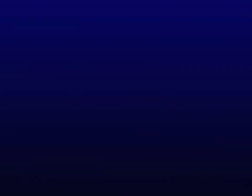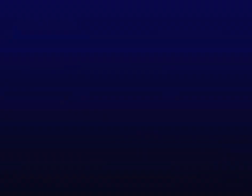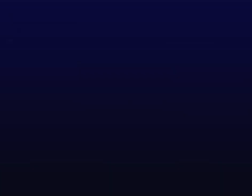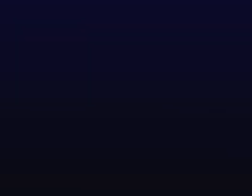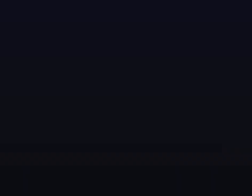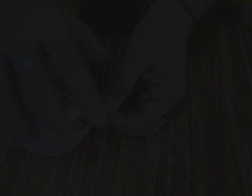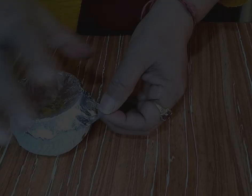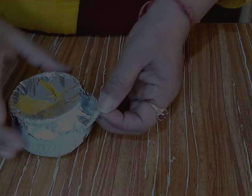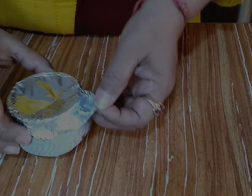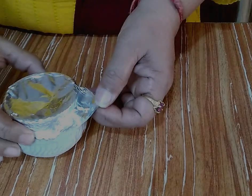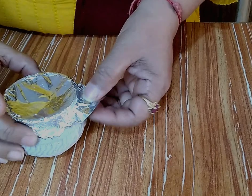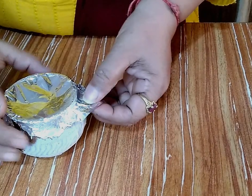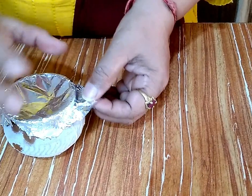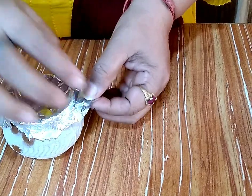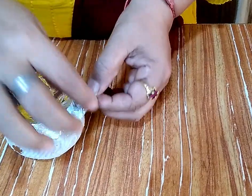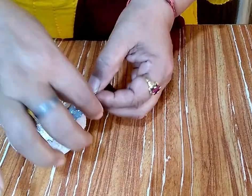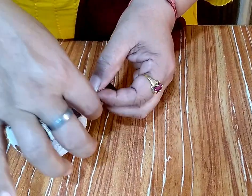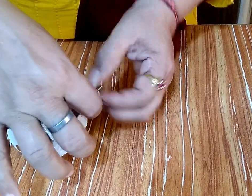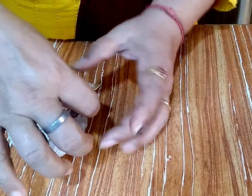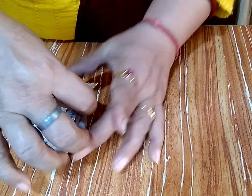आप लिए